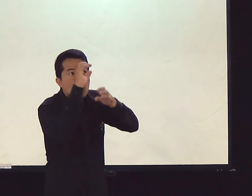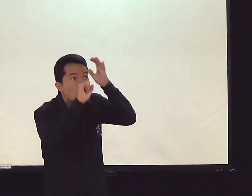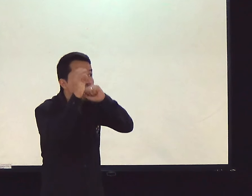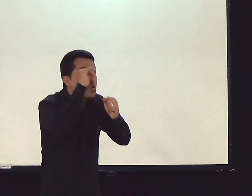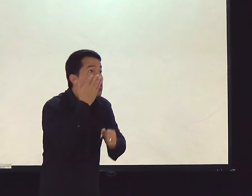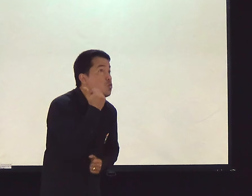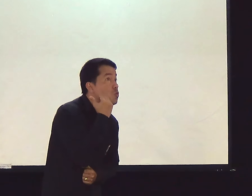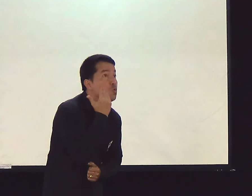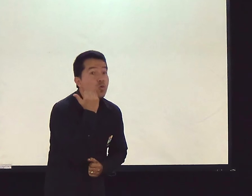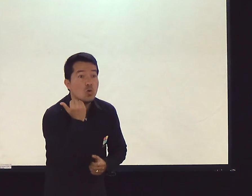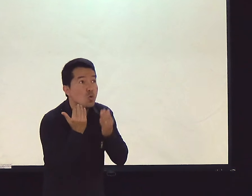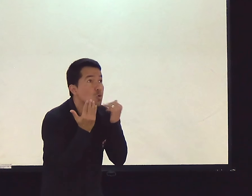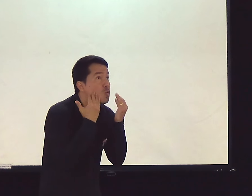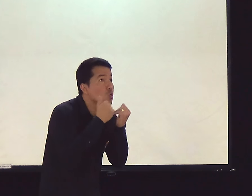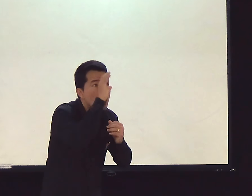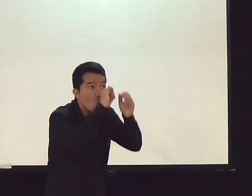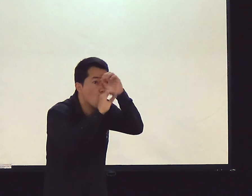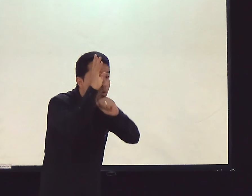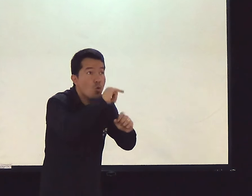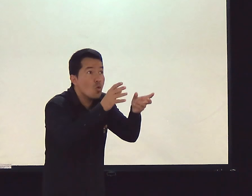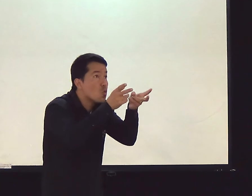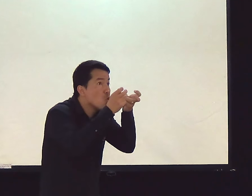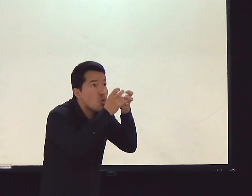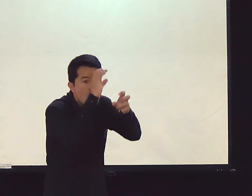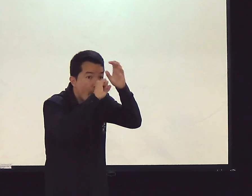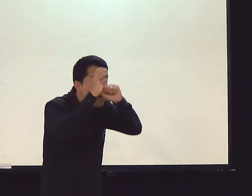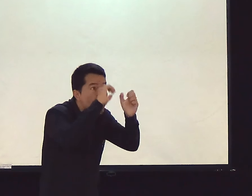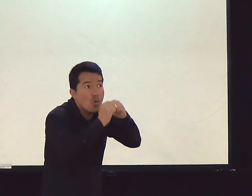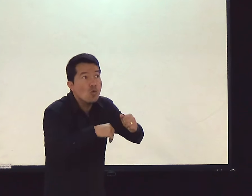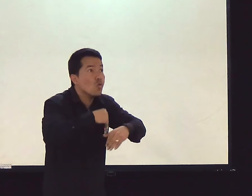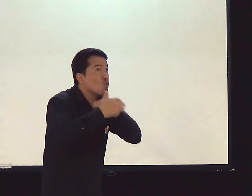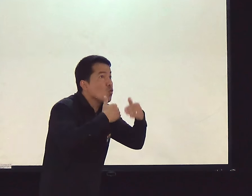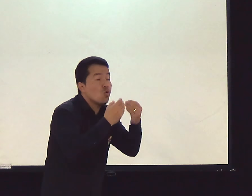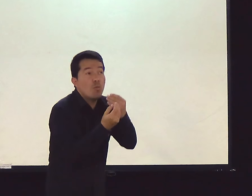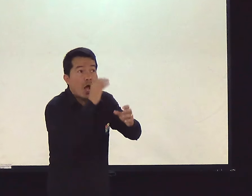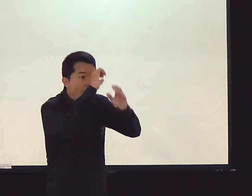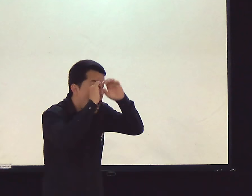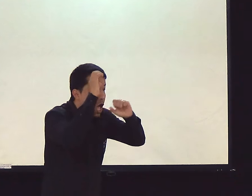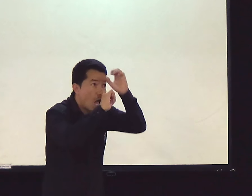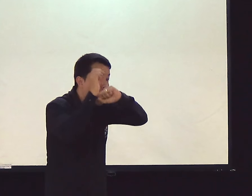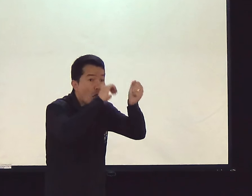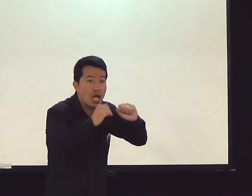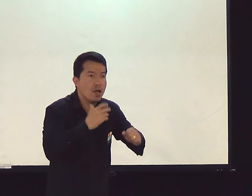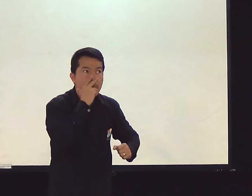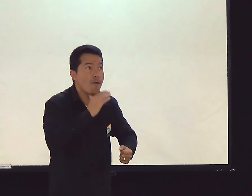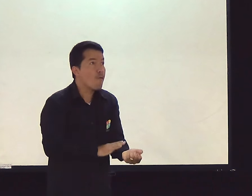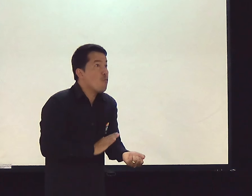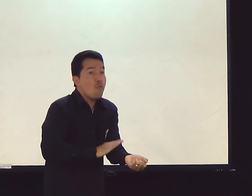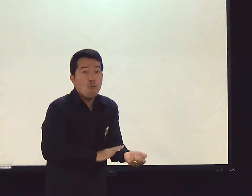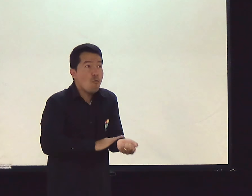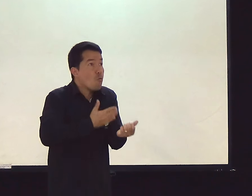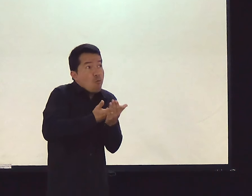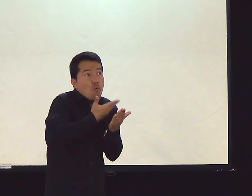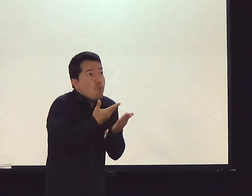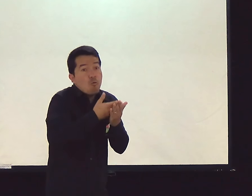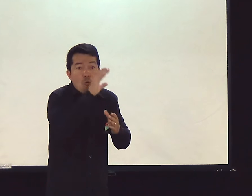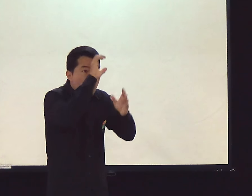perto de você te observando. Ou observando alguma coisa, alguma pessoa. Sempre querem aprender mais. Elas querem